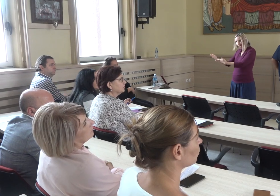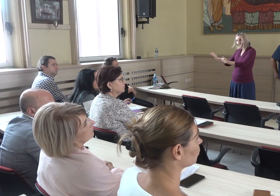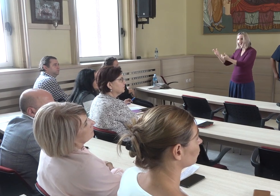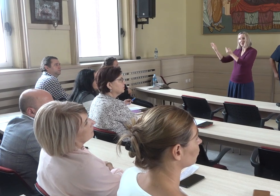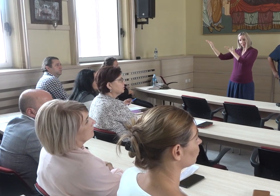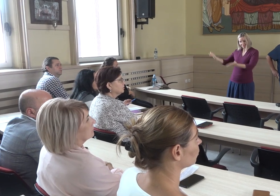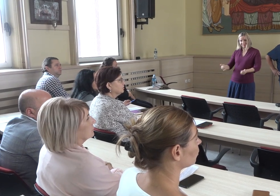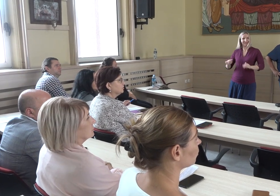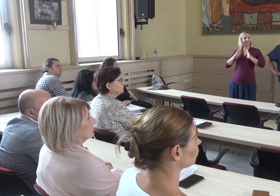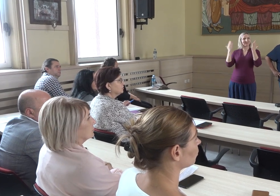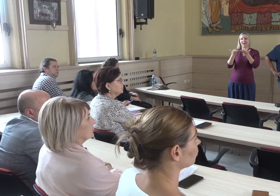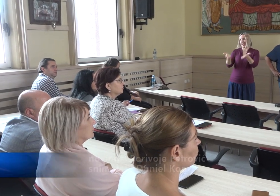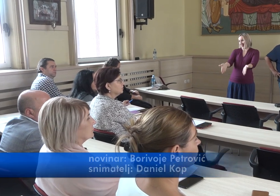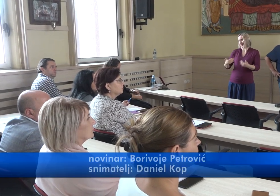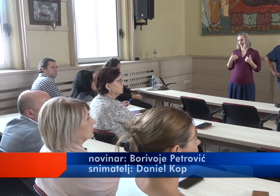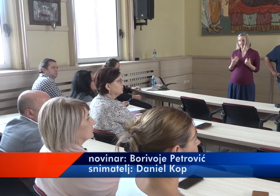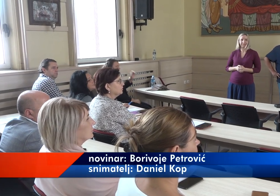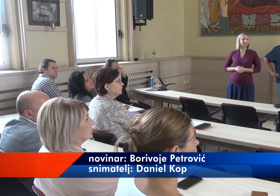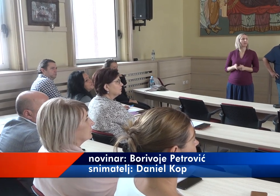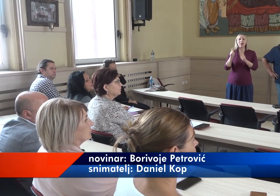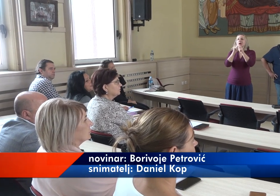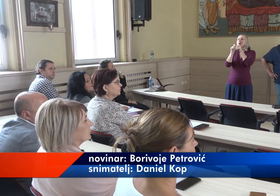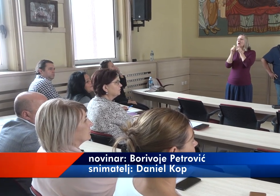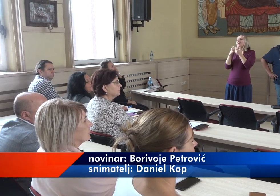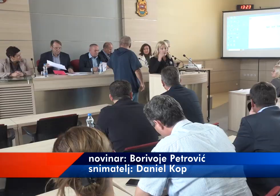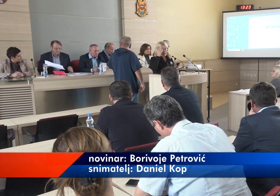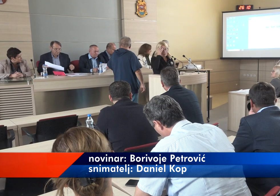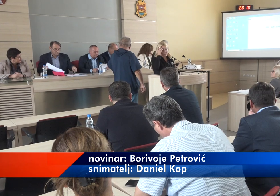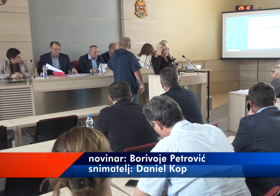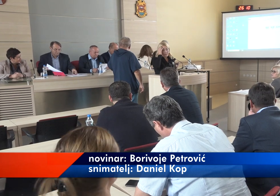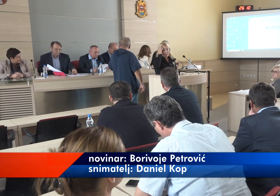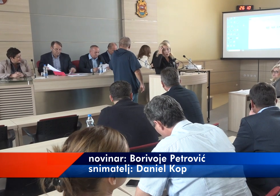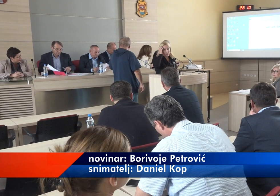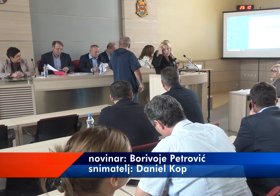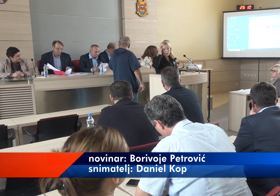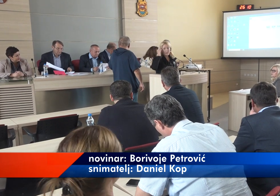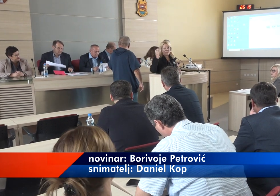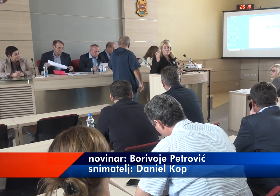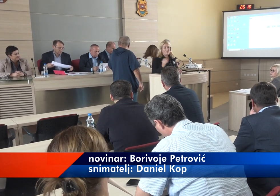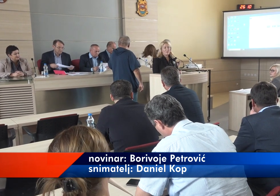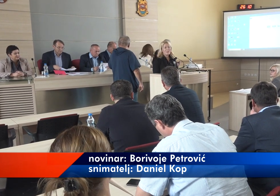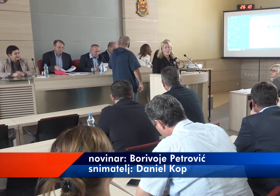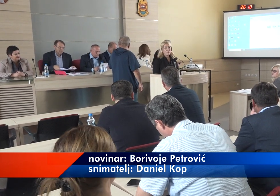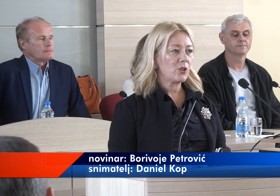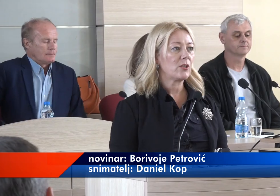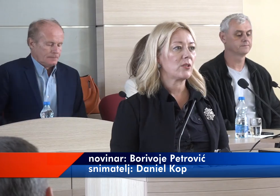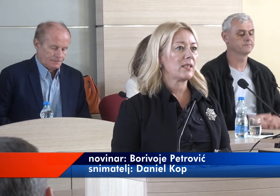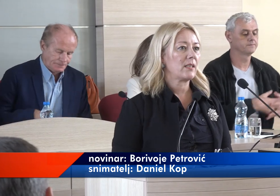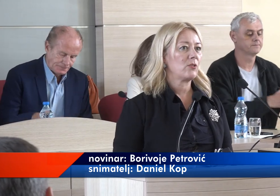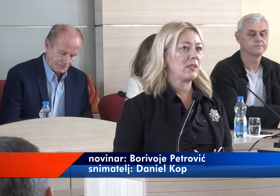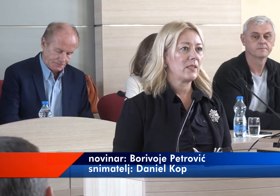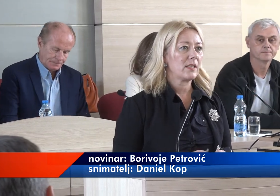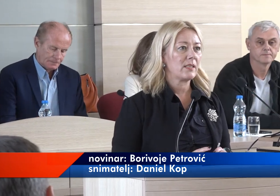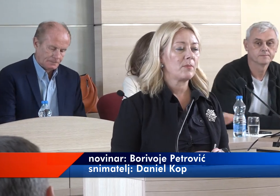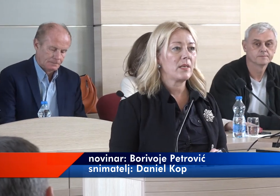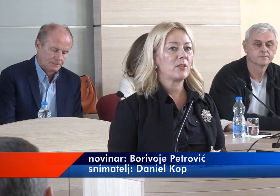Posle Beograda i Sremske Mitrovice, javna rasprava o programskom sadržaju javnog medijskog servisa Radio Televizije Srbije je održana danas